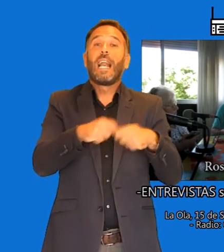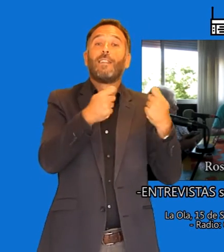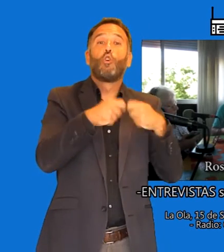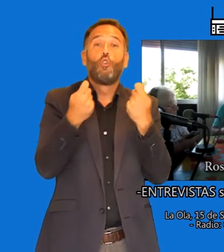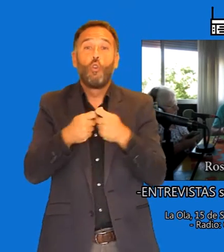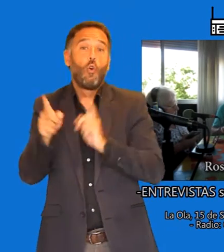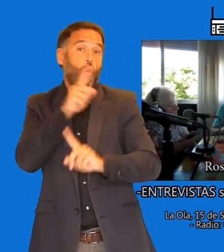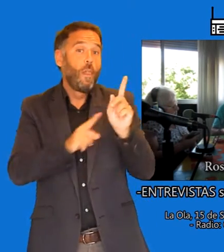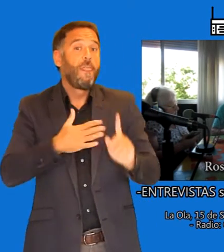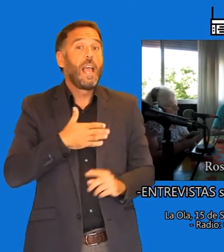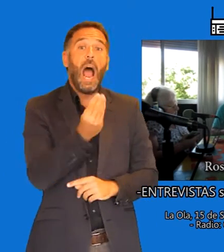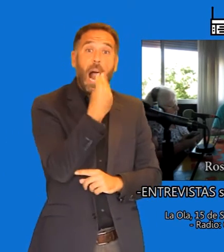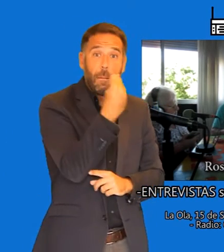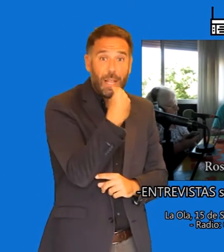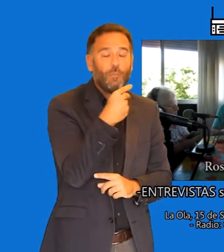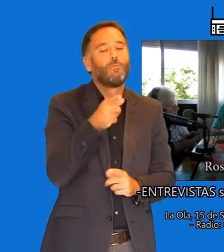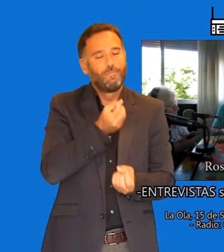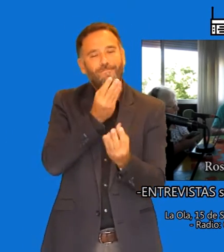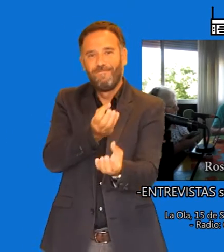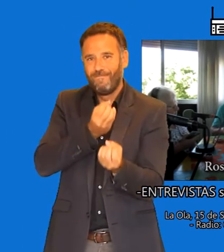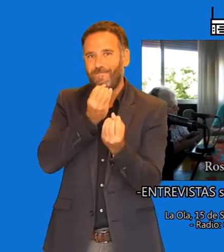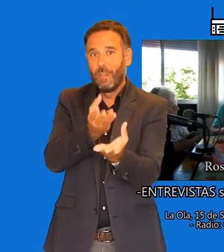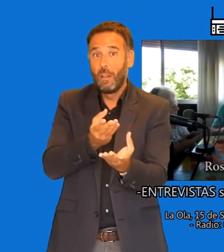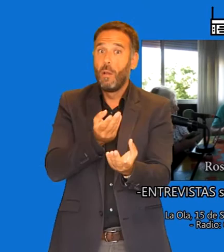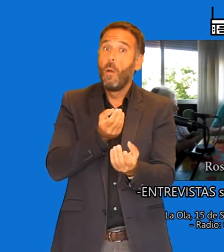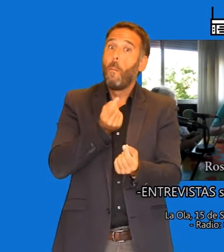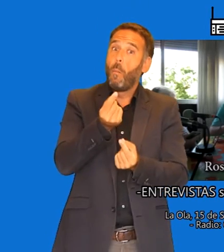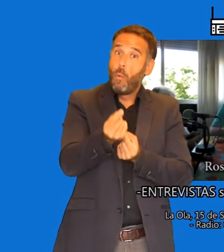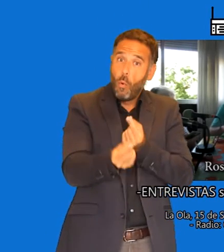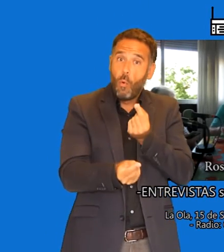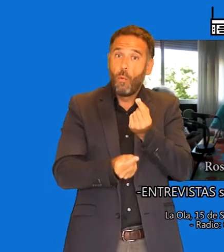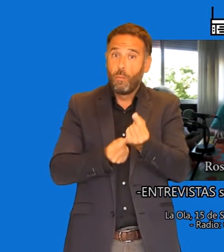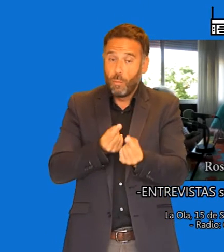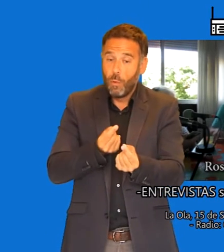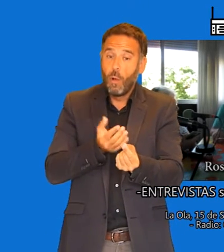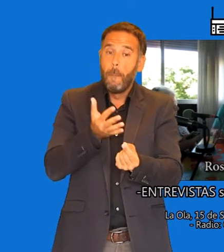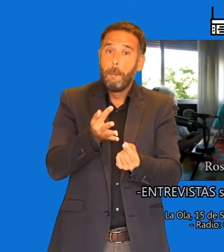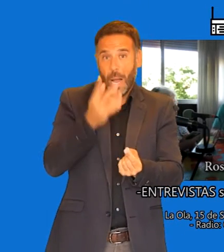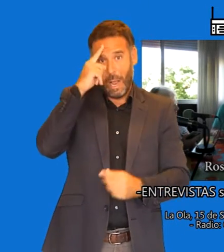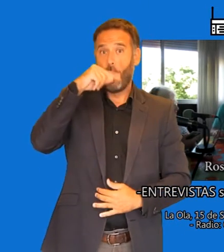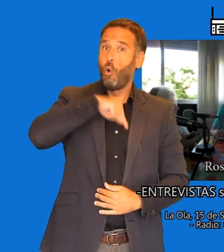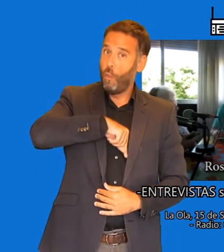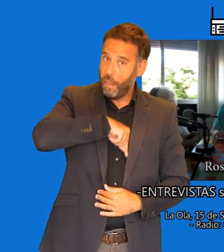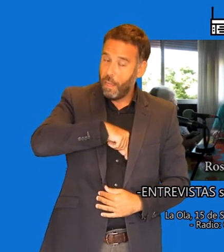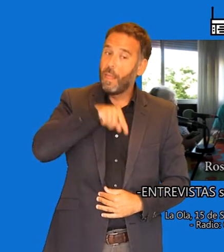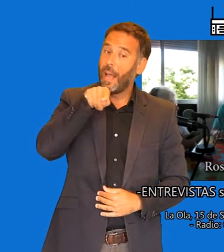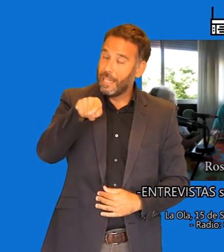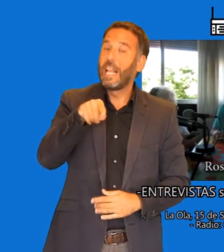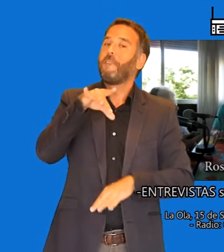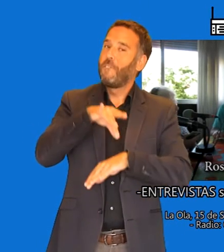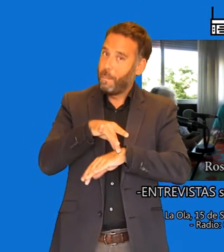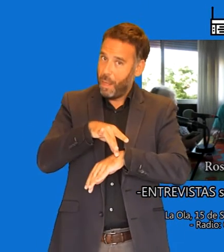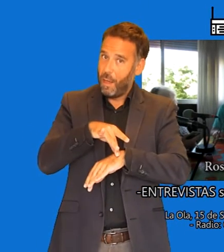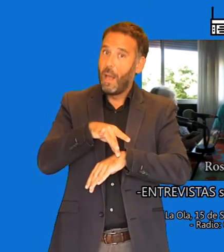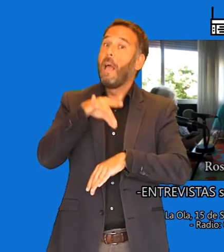A la vez que le informamos, también concienciarlo de que esto es una enfermedad. Sí. Que es una enfermedad que te puede